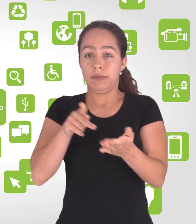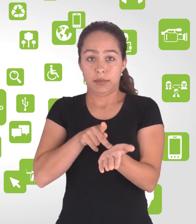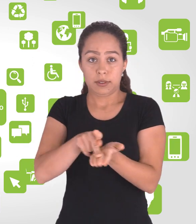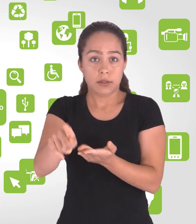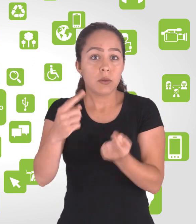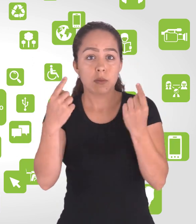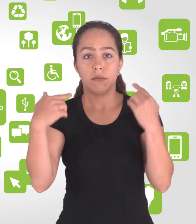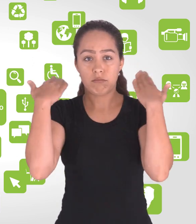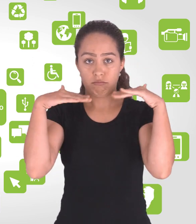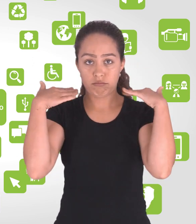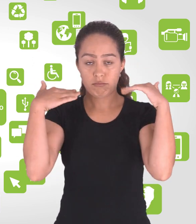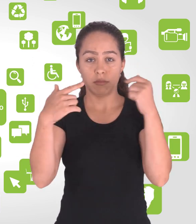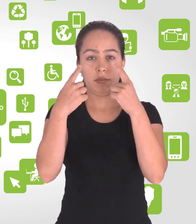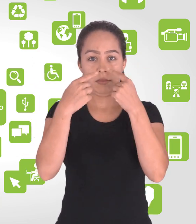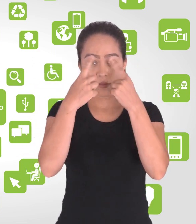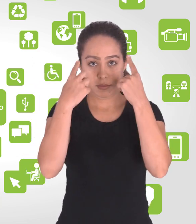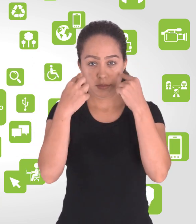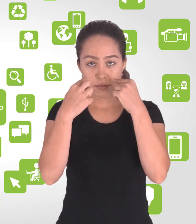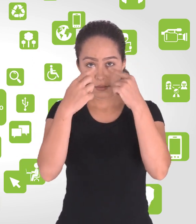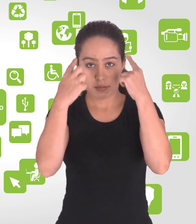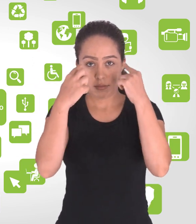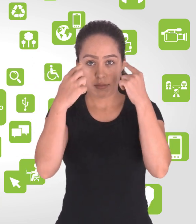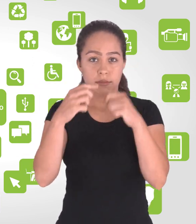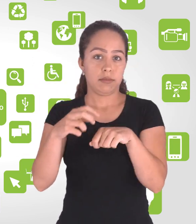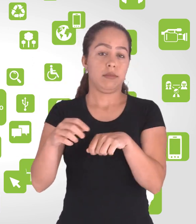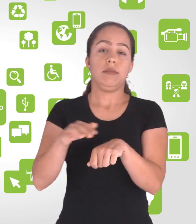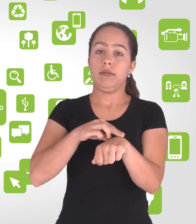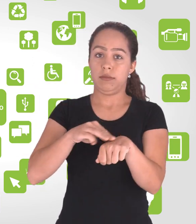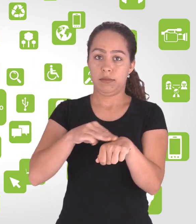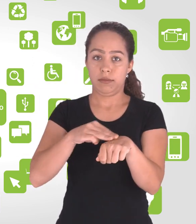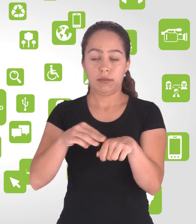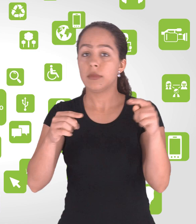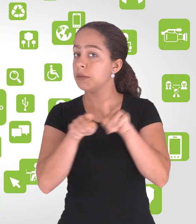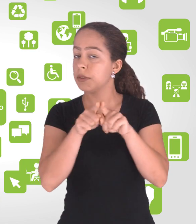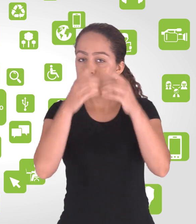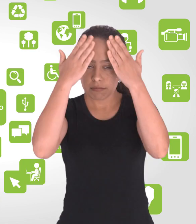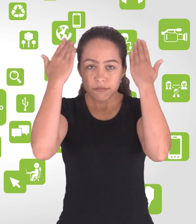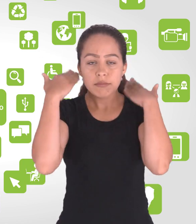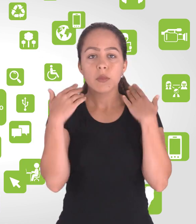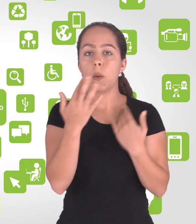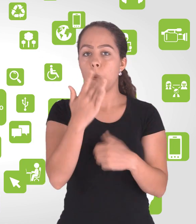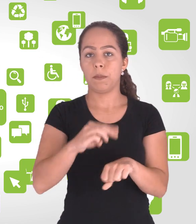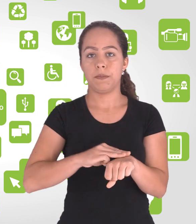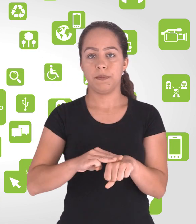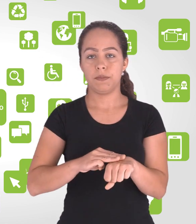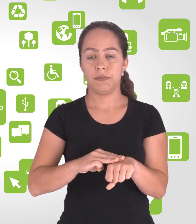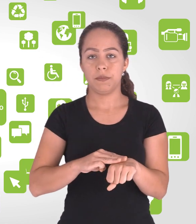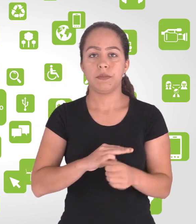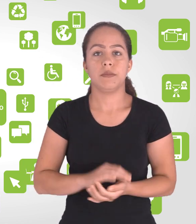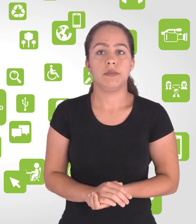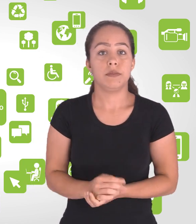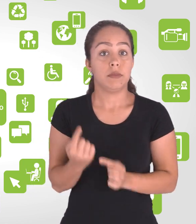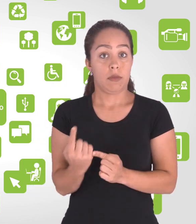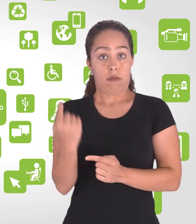Atrás de mim há um painel branco com diversos itens verdes, como lupa, computador, sinal de libras, smartphone.